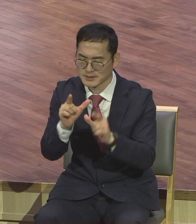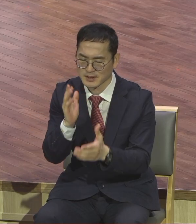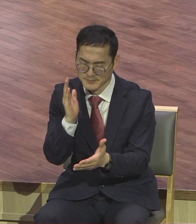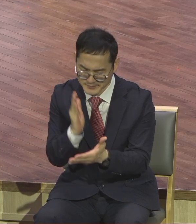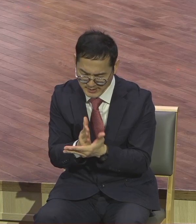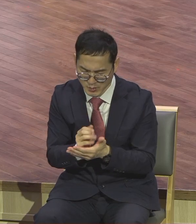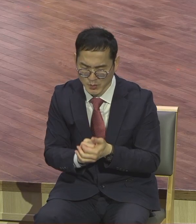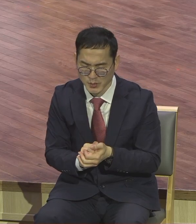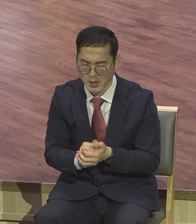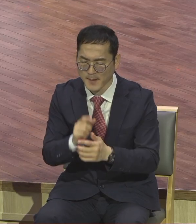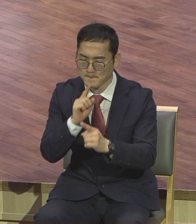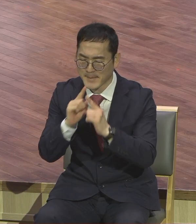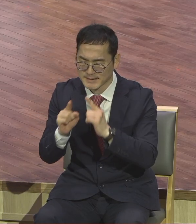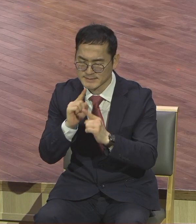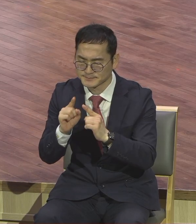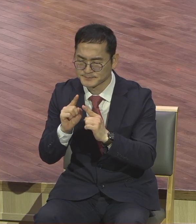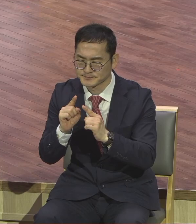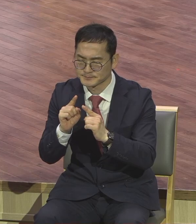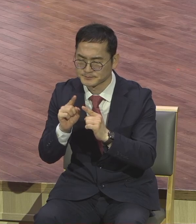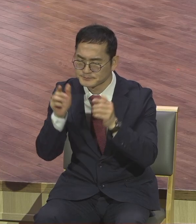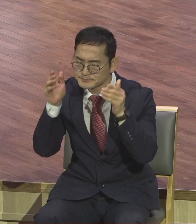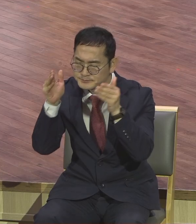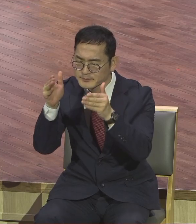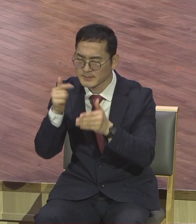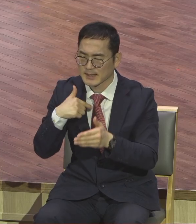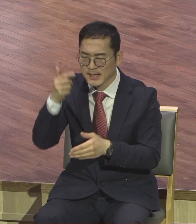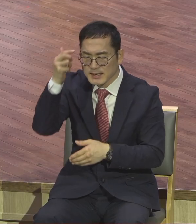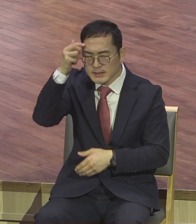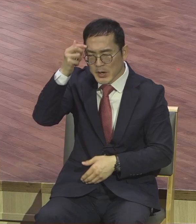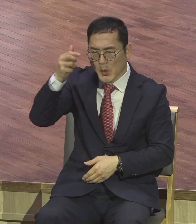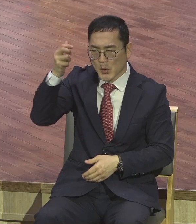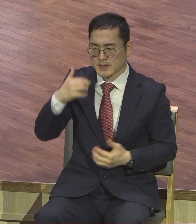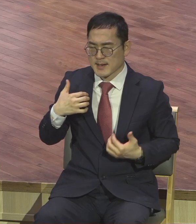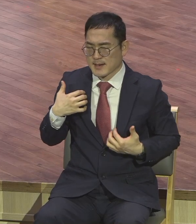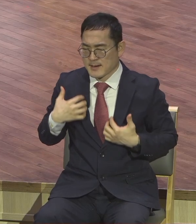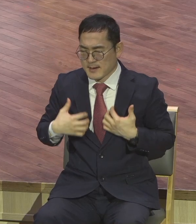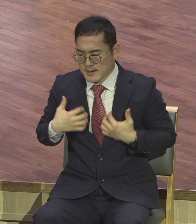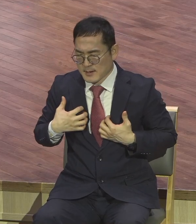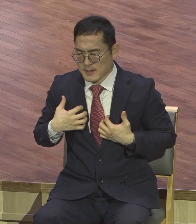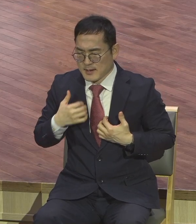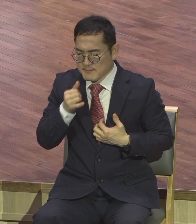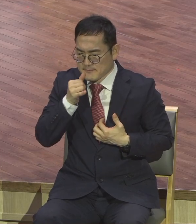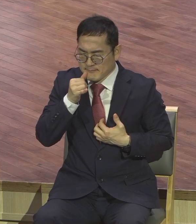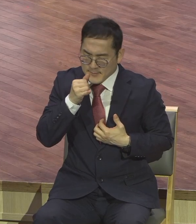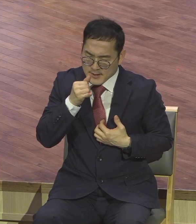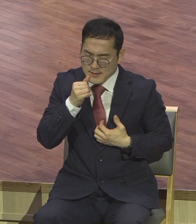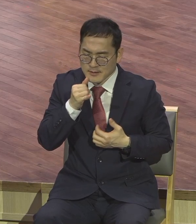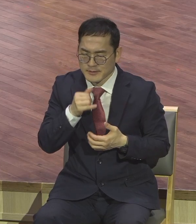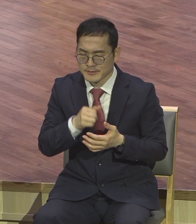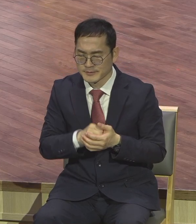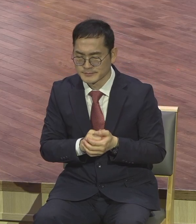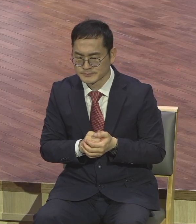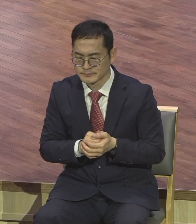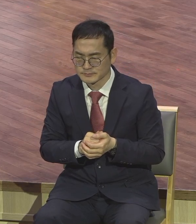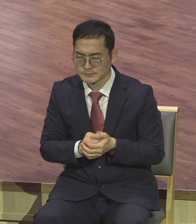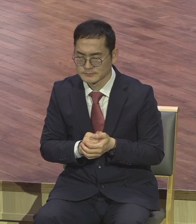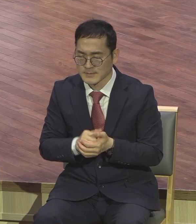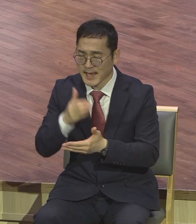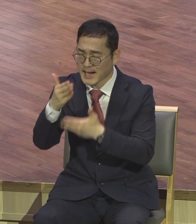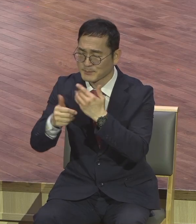말씀을 들을 때 내 영혼에 뛰면서 내 영혼이 기뻐하며 내 영혼이 힘을 얻고 정말로 하나님의 신한 말씀 현장 속에